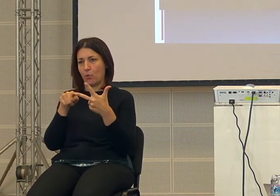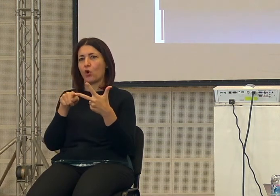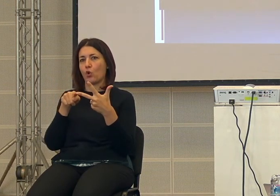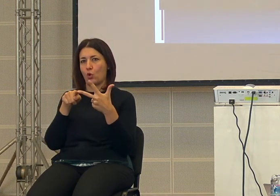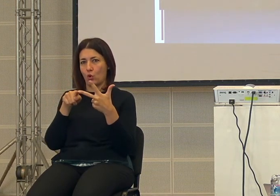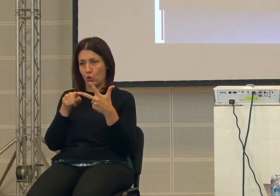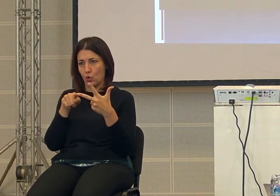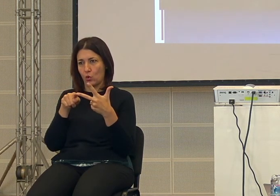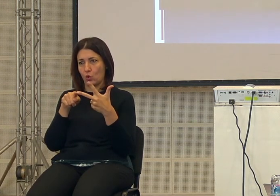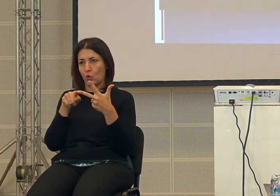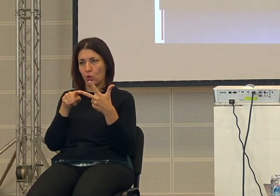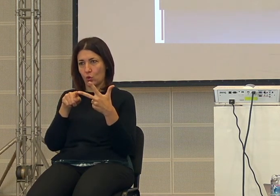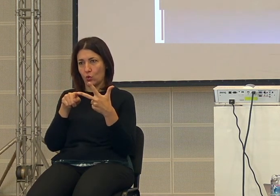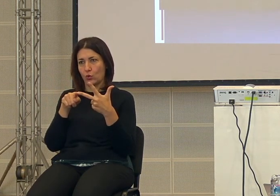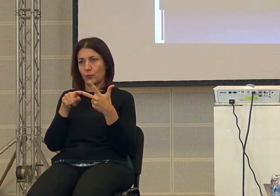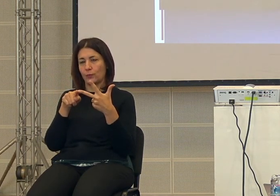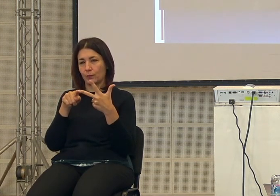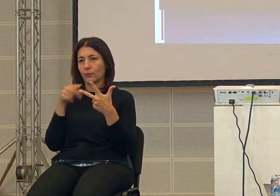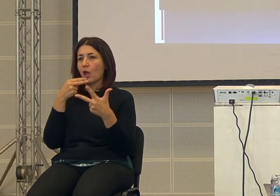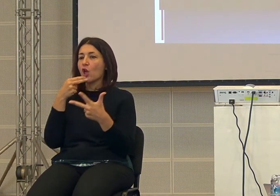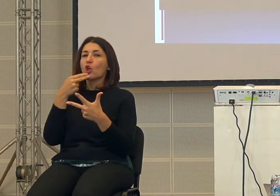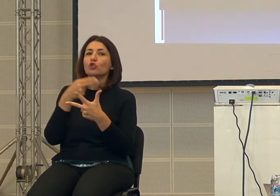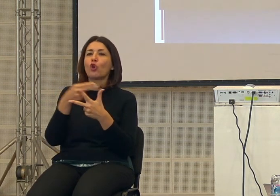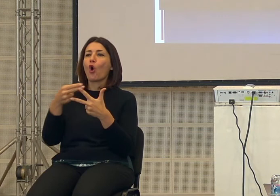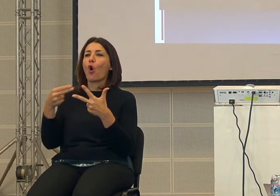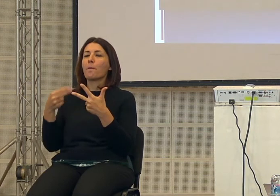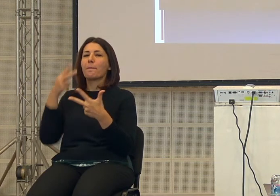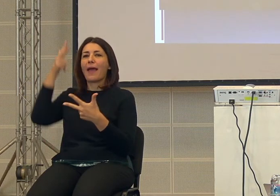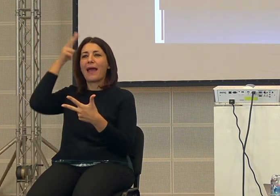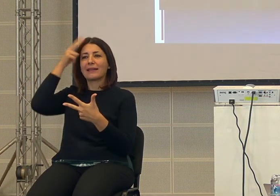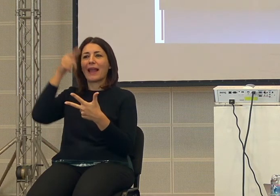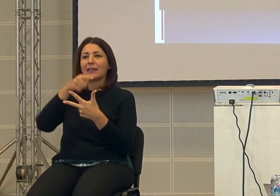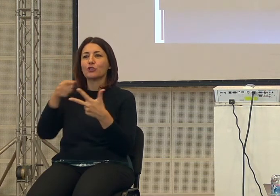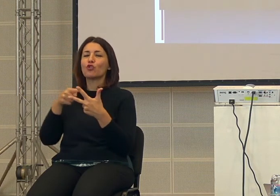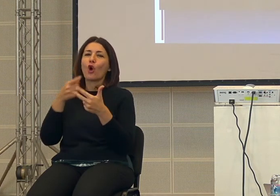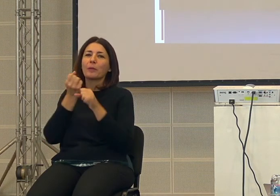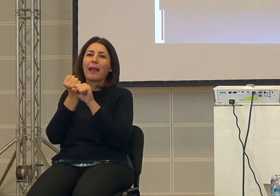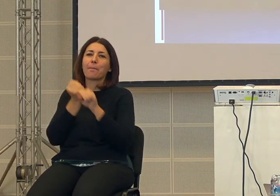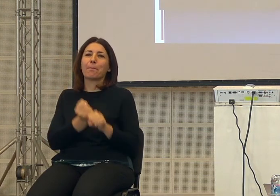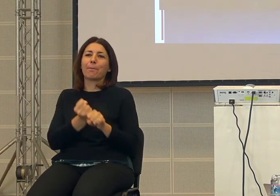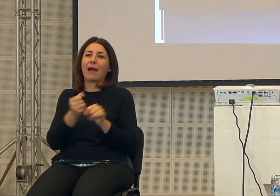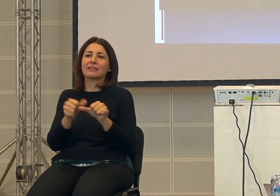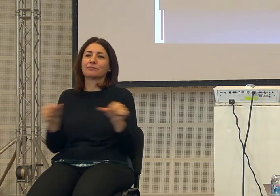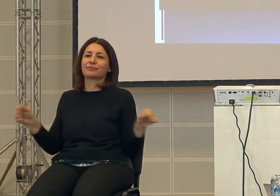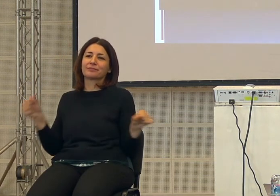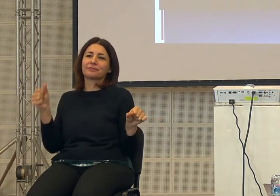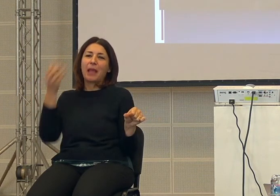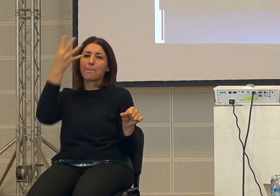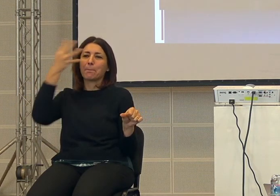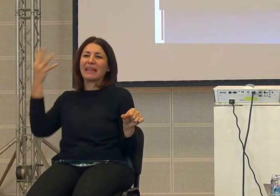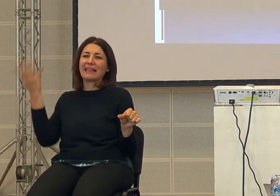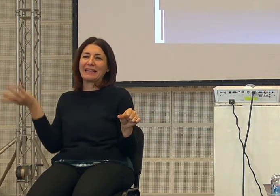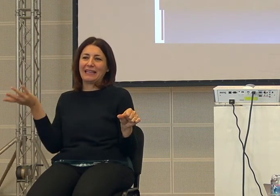stato e chiama religioni perché diciamo sfondate su miti secondo lui su questa nostra capacità di